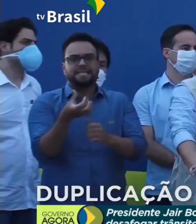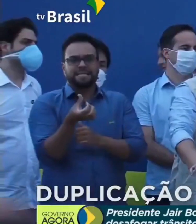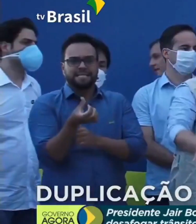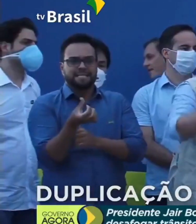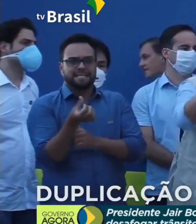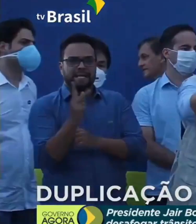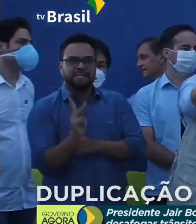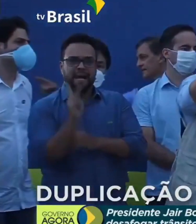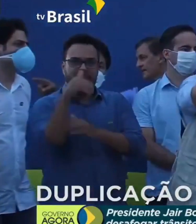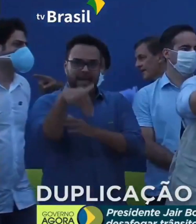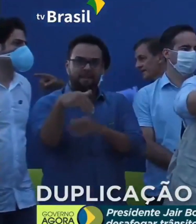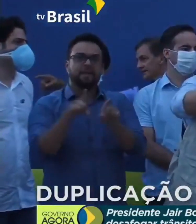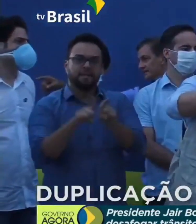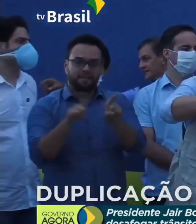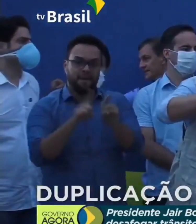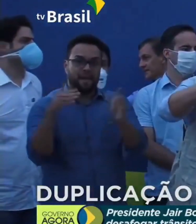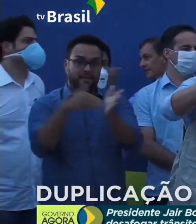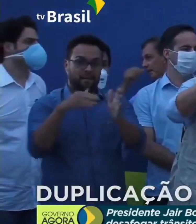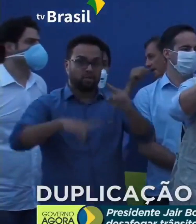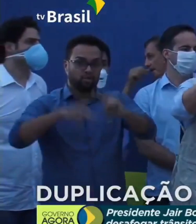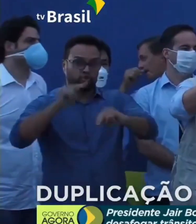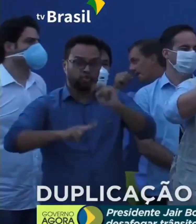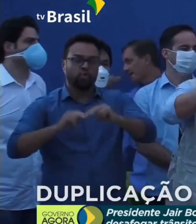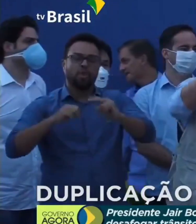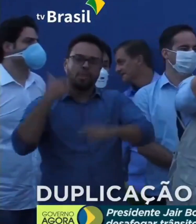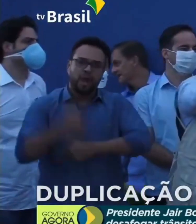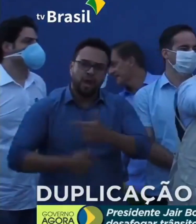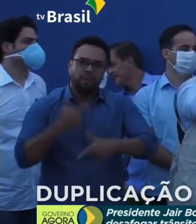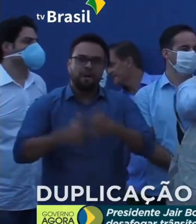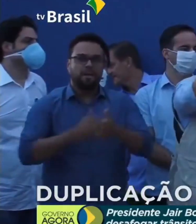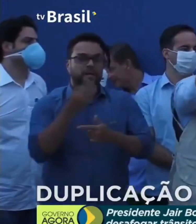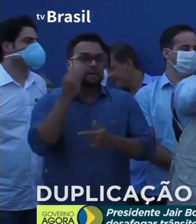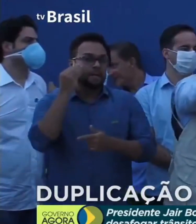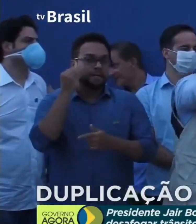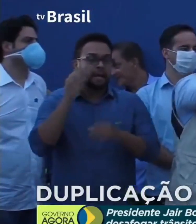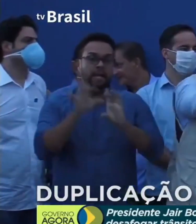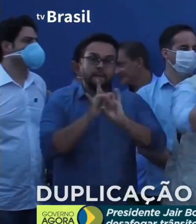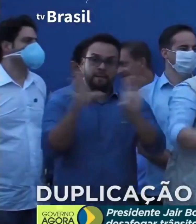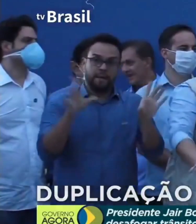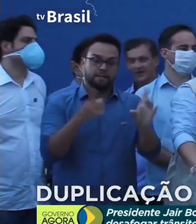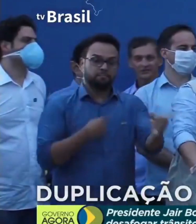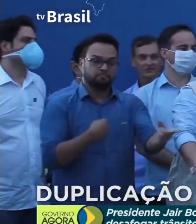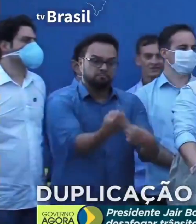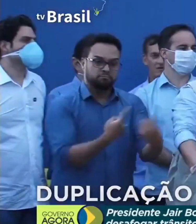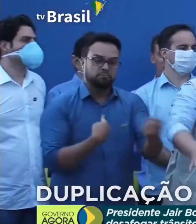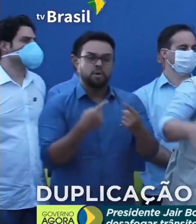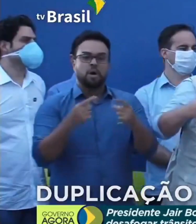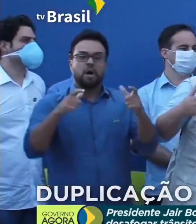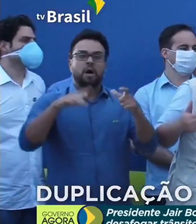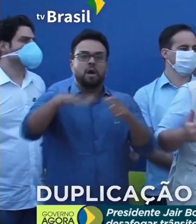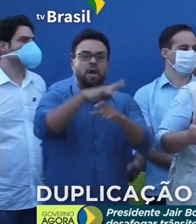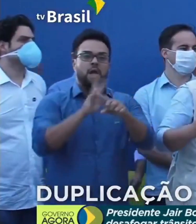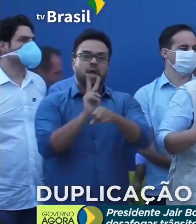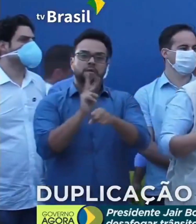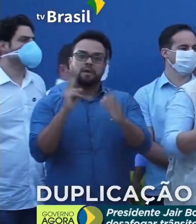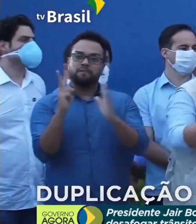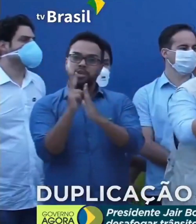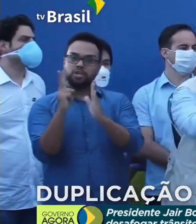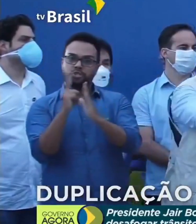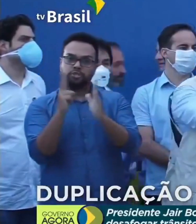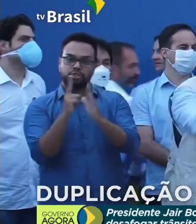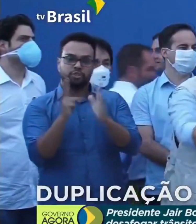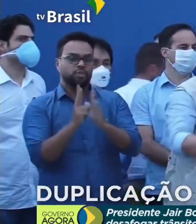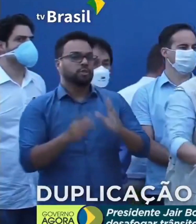E estamos trabalhando já para que a gente possa providenciar a liberação do trecho da reserva indígena, para que não haja